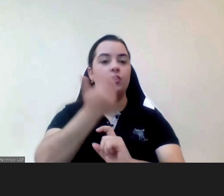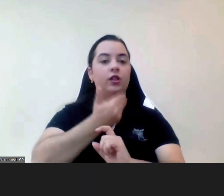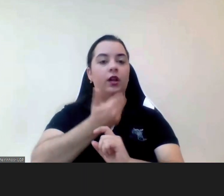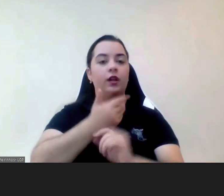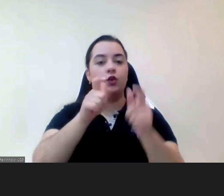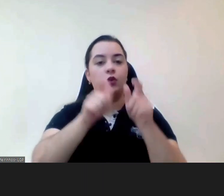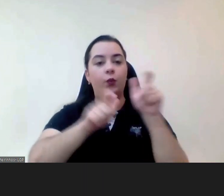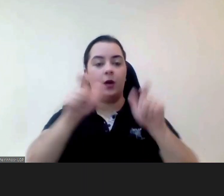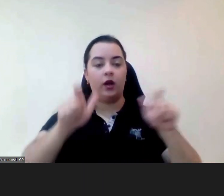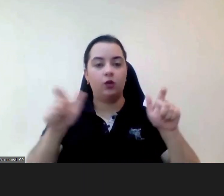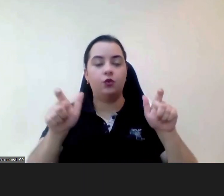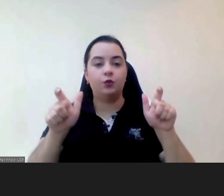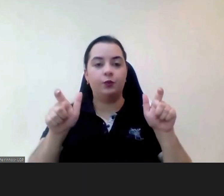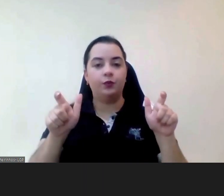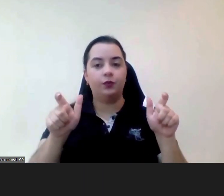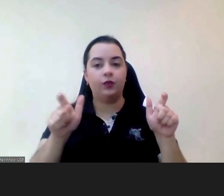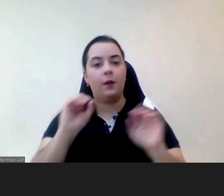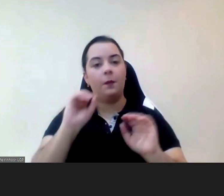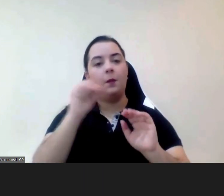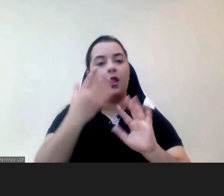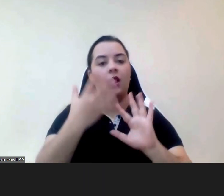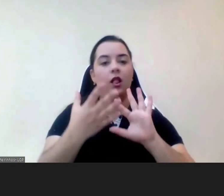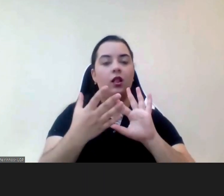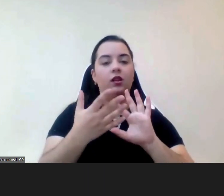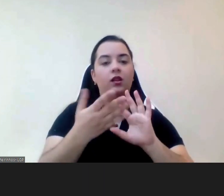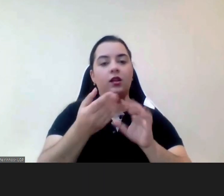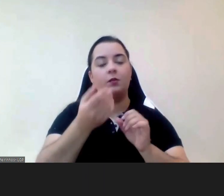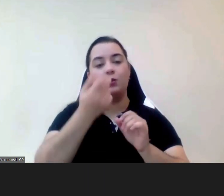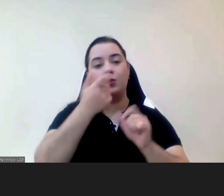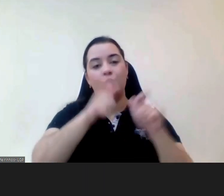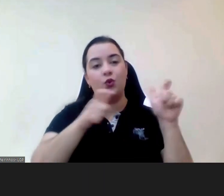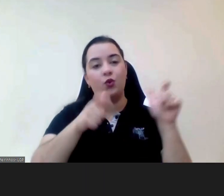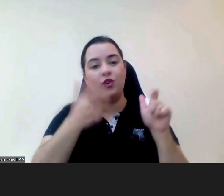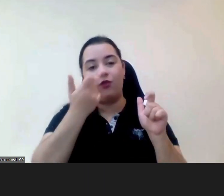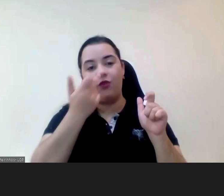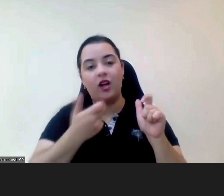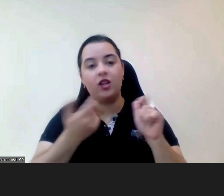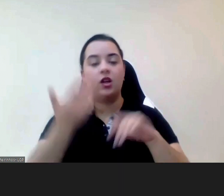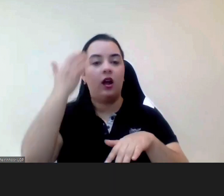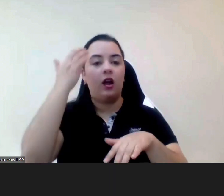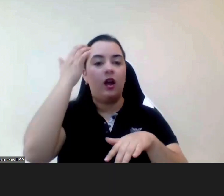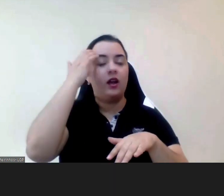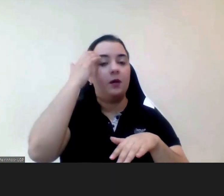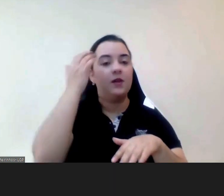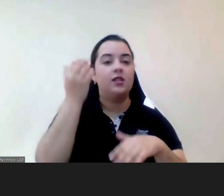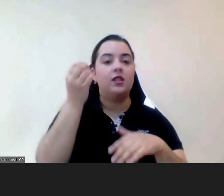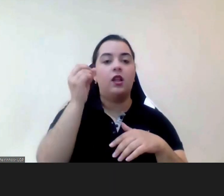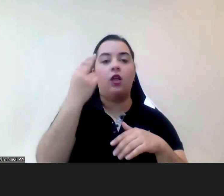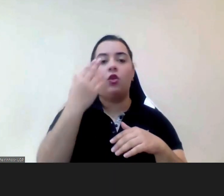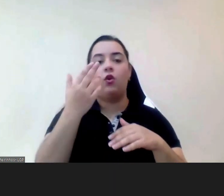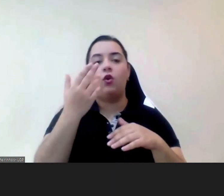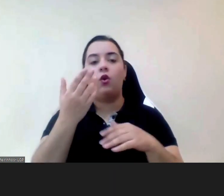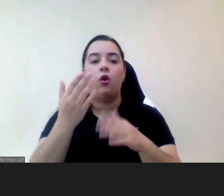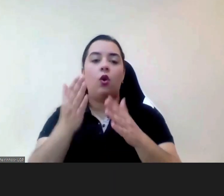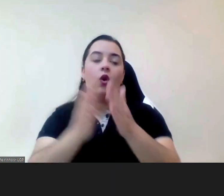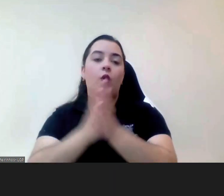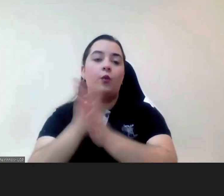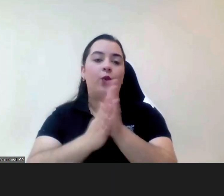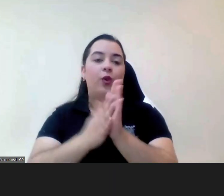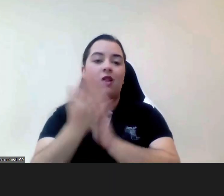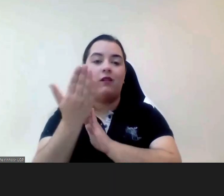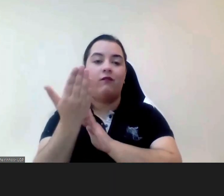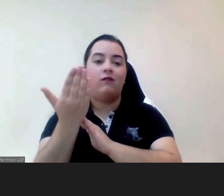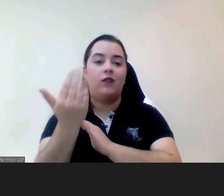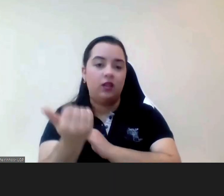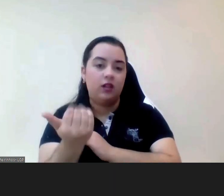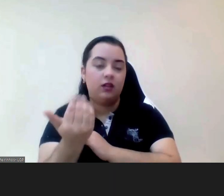principalmente nestas pessoas que são mais vulneráveis que não têm tanta capacidade ou tanta oportunidade da sua